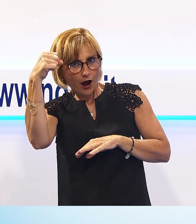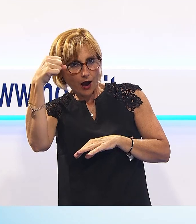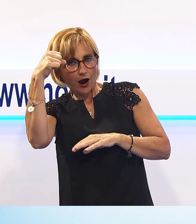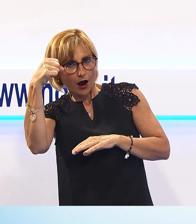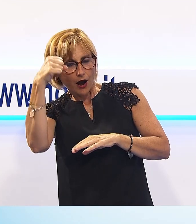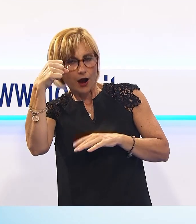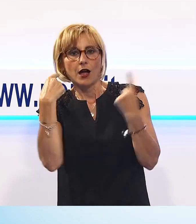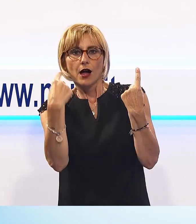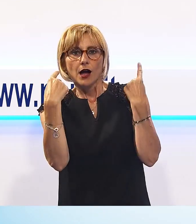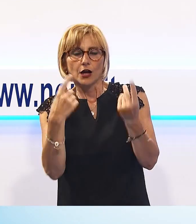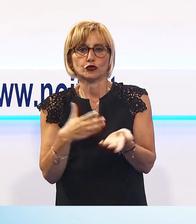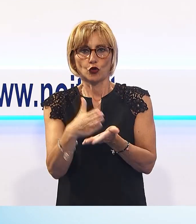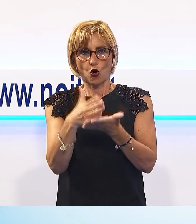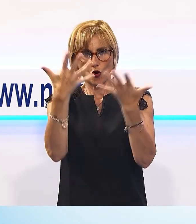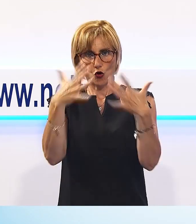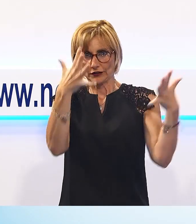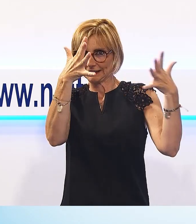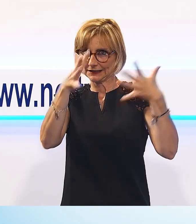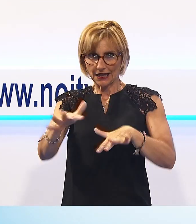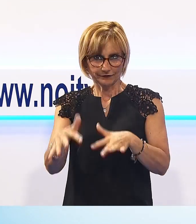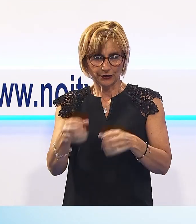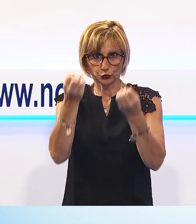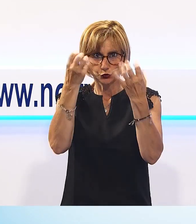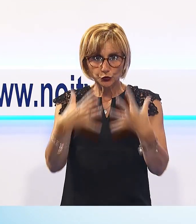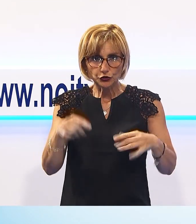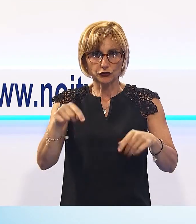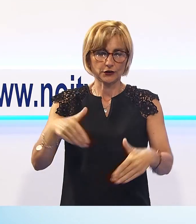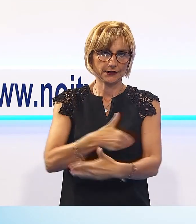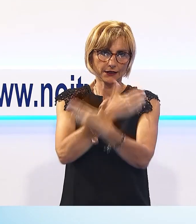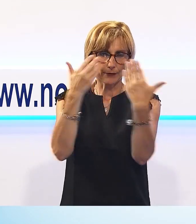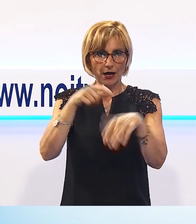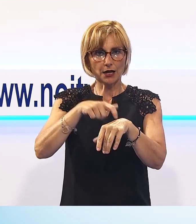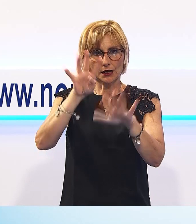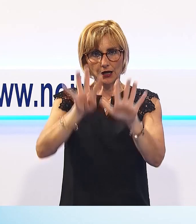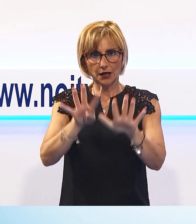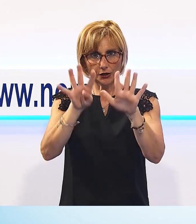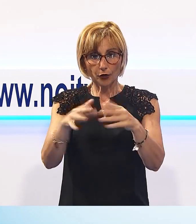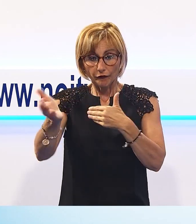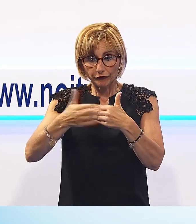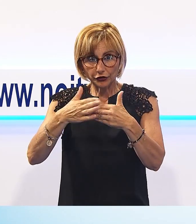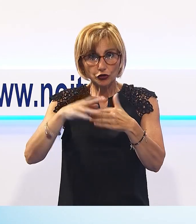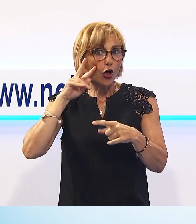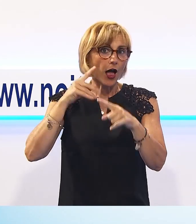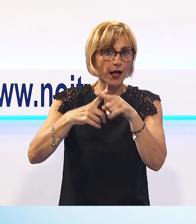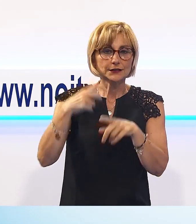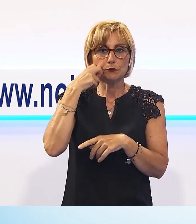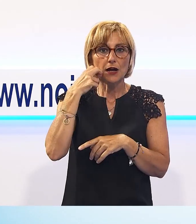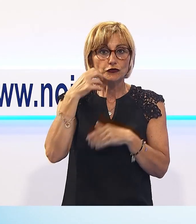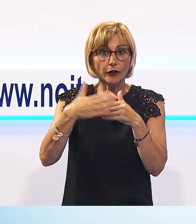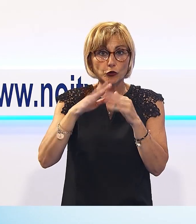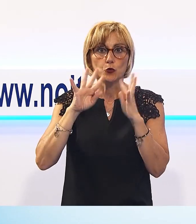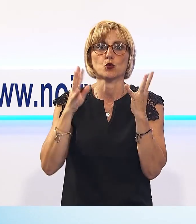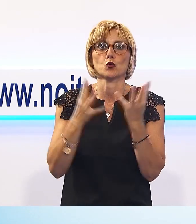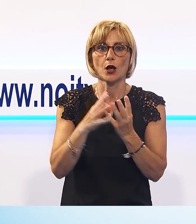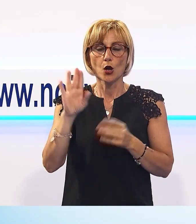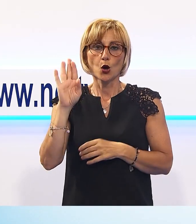terra fino all'arrivo dei soccorsi. È accaduto mercoledì mattina alle 9 nei pressi degli ex macelli, a pochi metri dalle mura di Lucca. L'uomo, colto